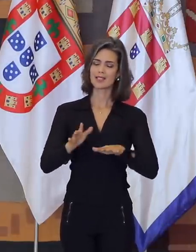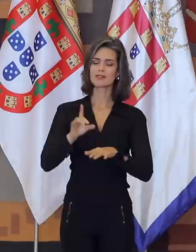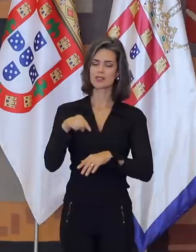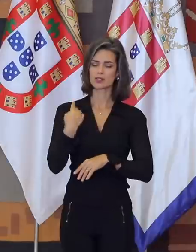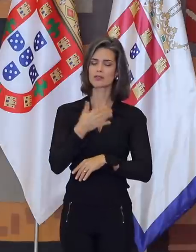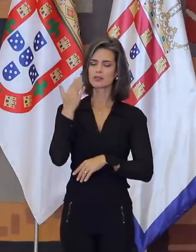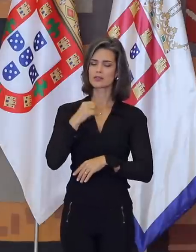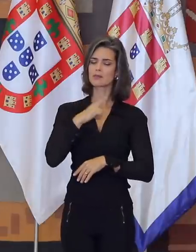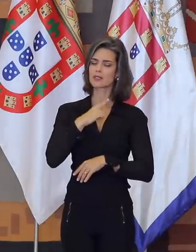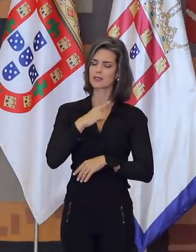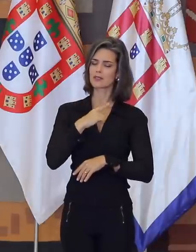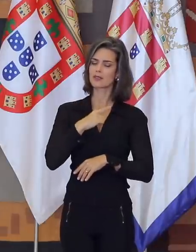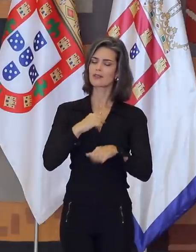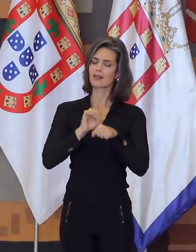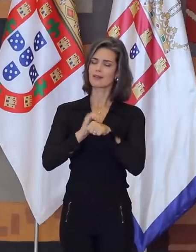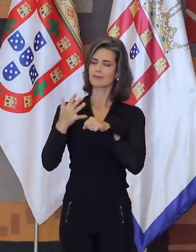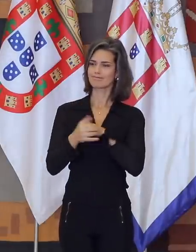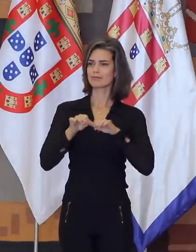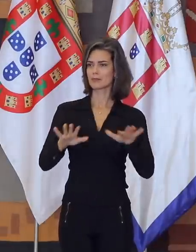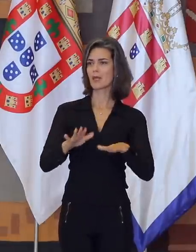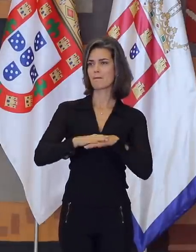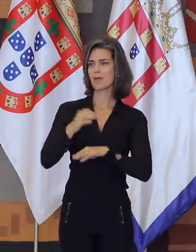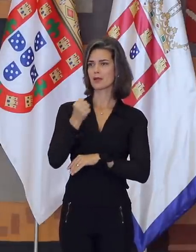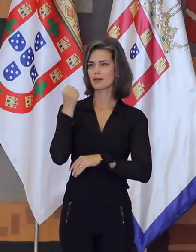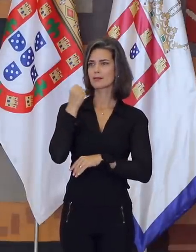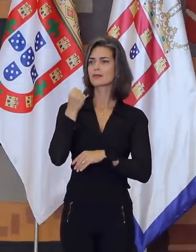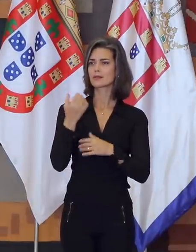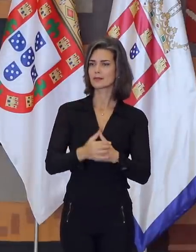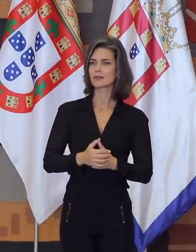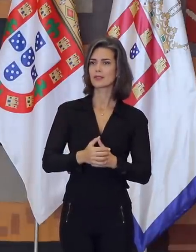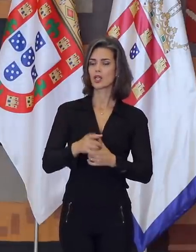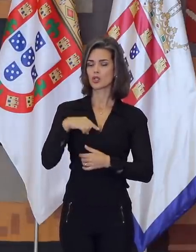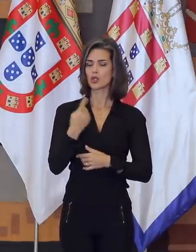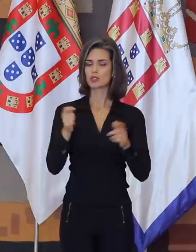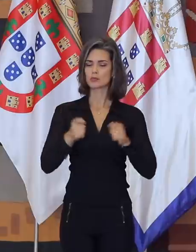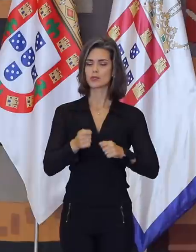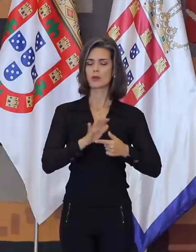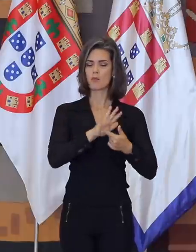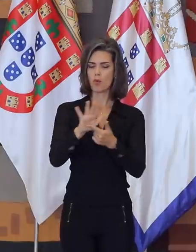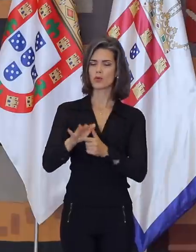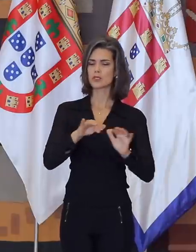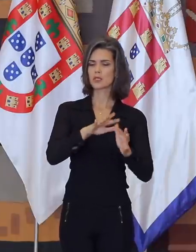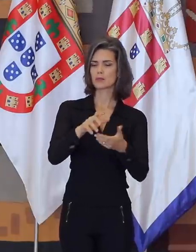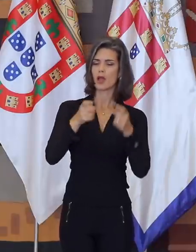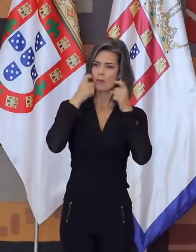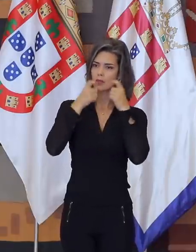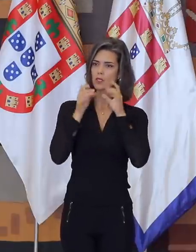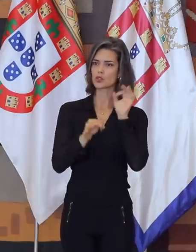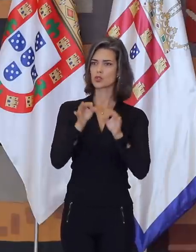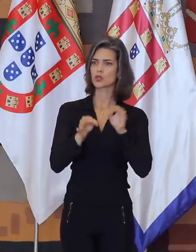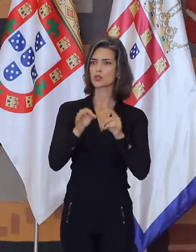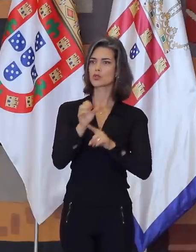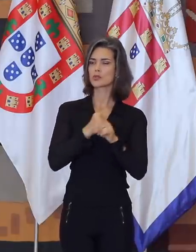como a atual pandemia, a atuação para a melhoria da imagem projetamos no mundo, a preocupação com a justiça social,